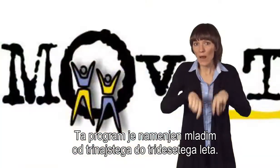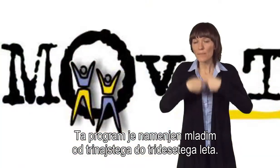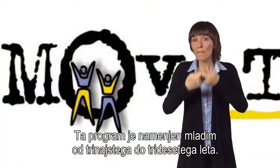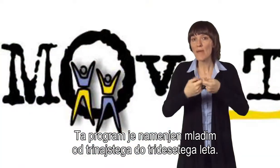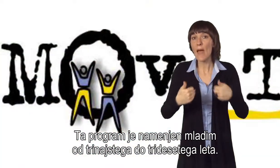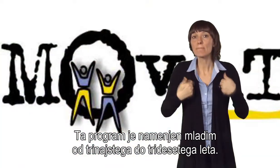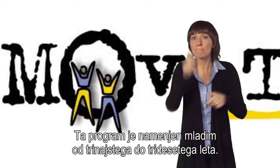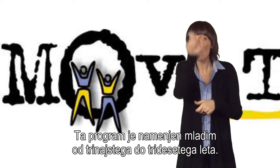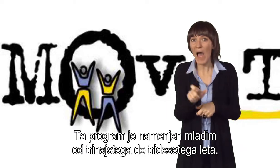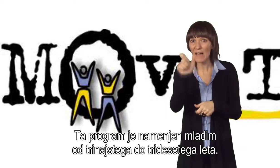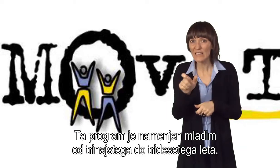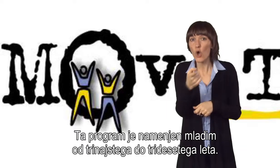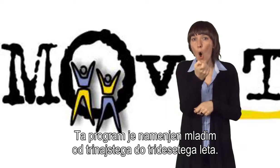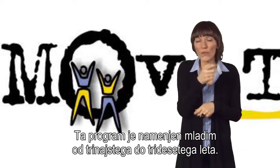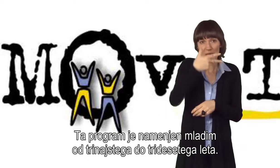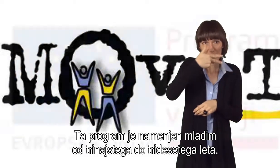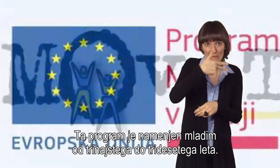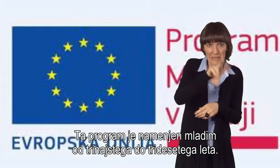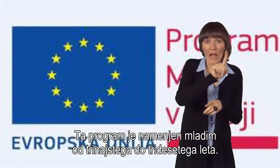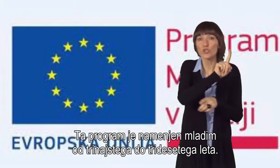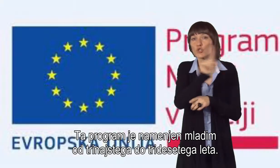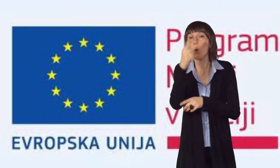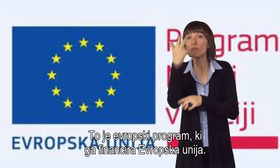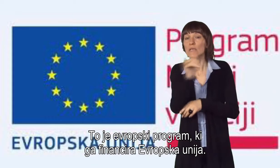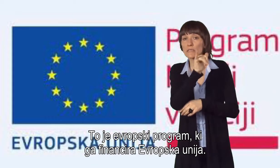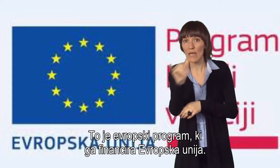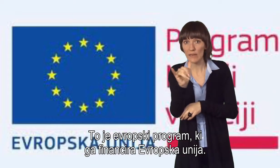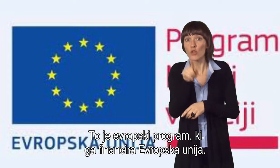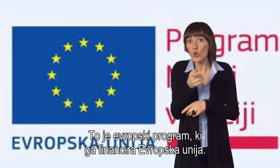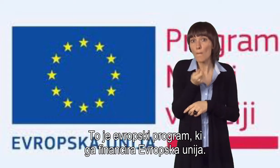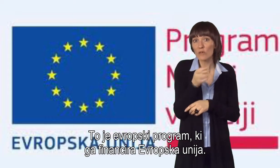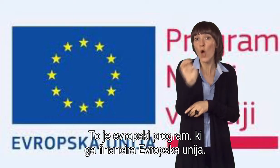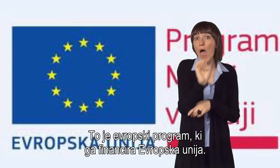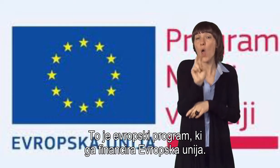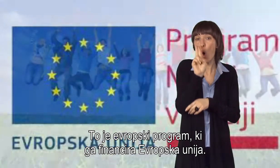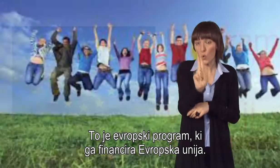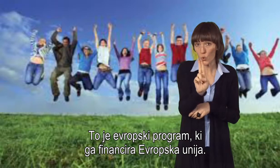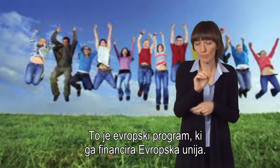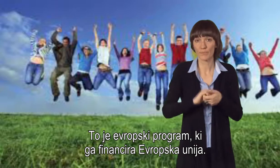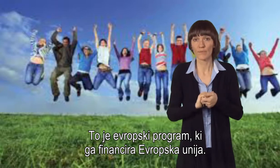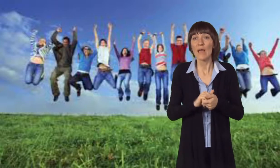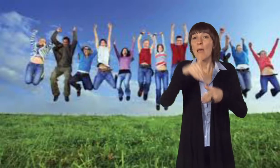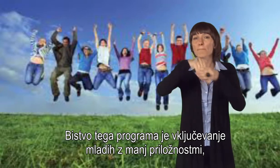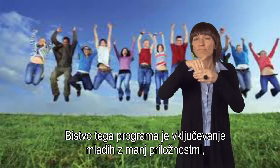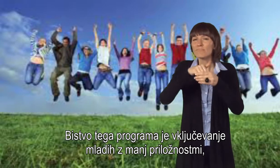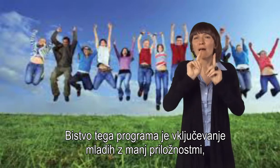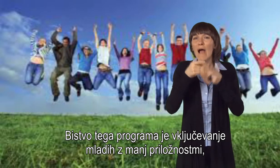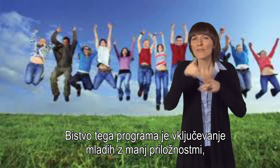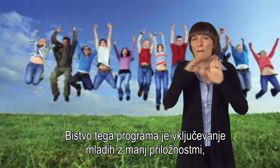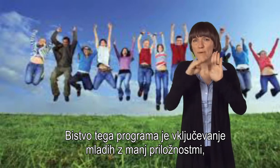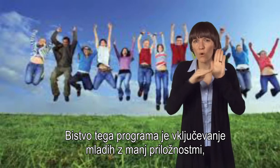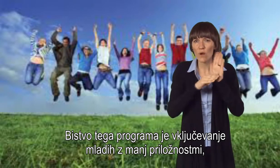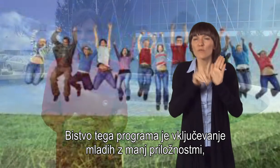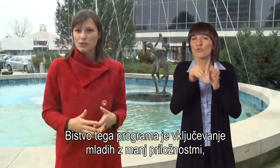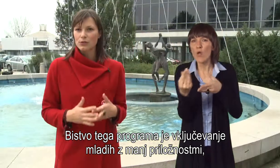mladim okvirno od 13 do 30 let. To je evropski program, financiraja Evropska unija in bistvo